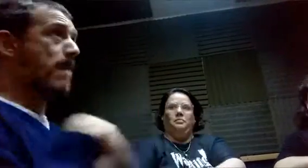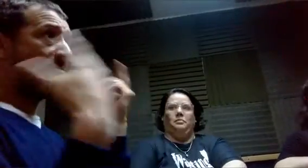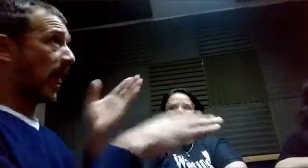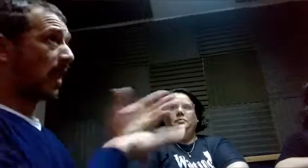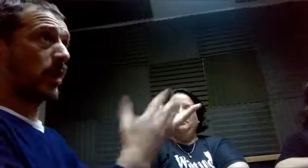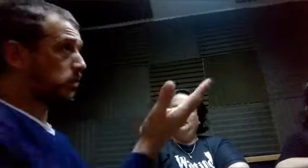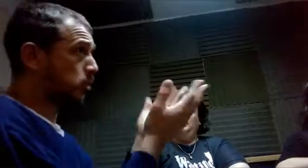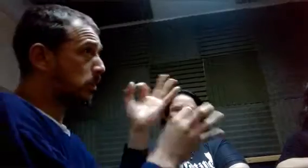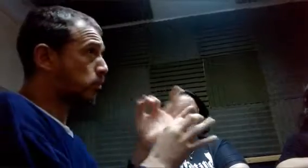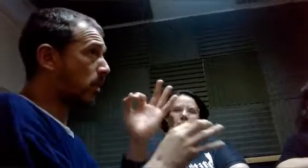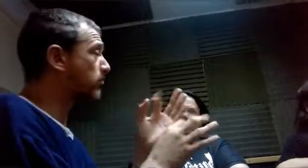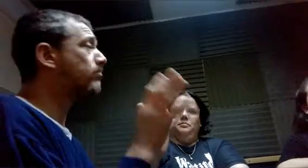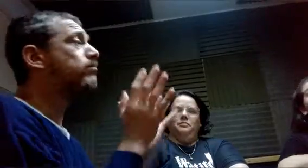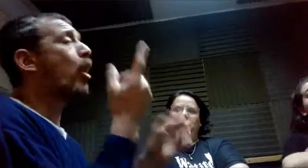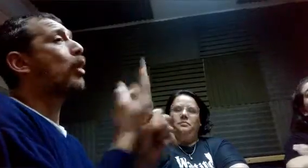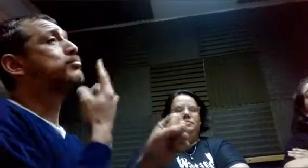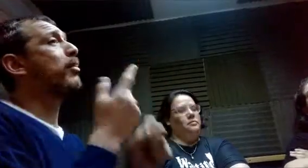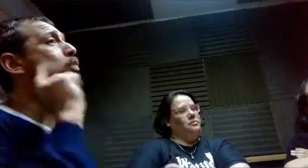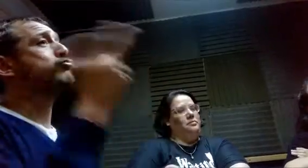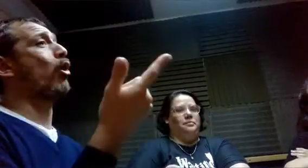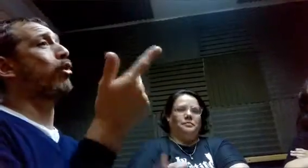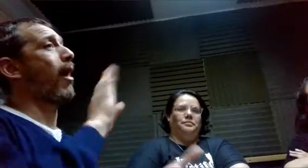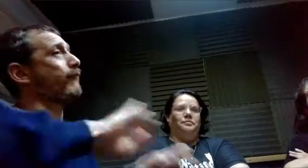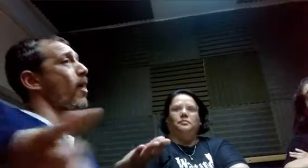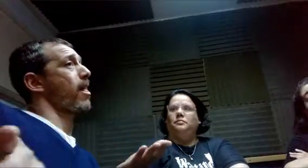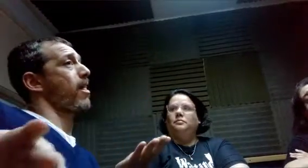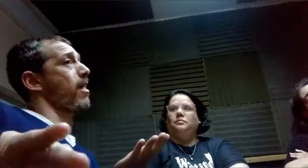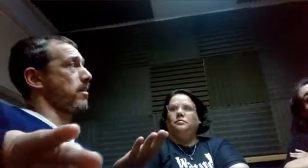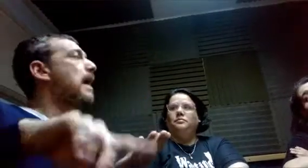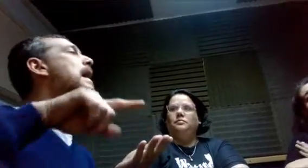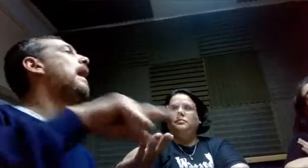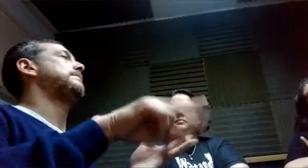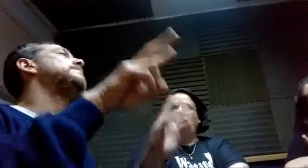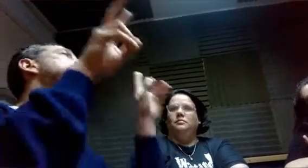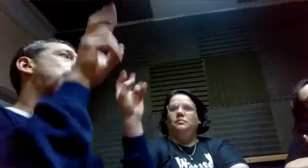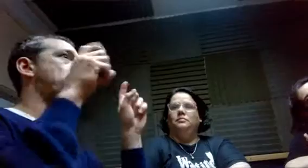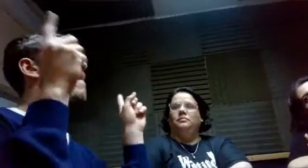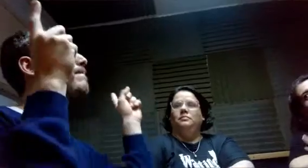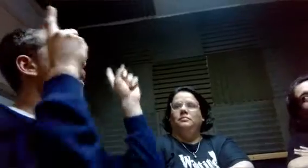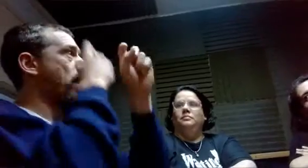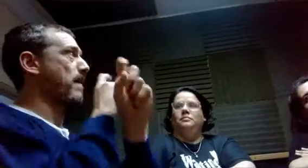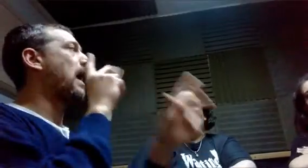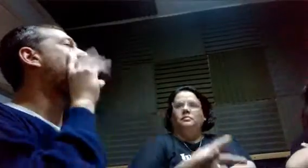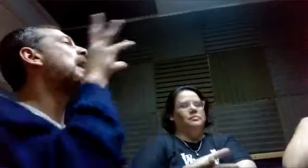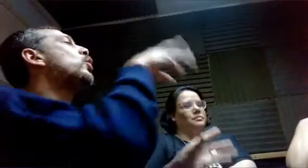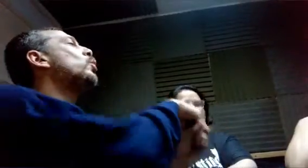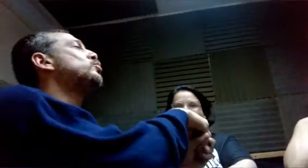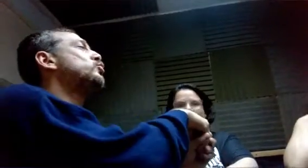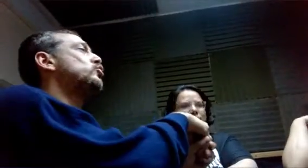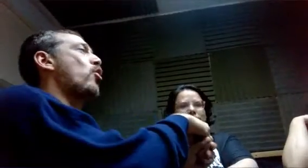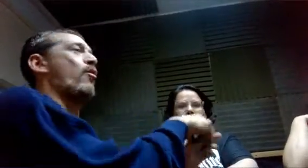No me dejaban entrar a la escuela, tenían que esperarlos afuera. Claro. Era sordo, no podía. No